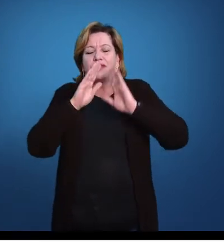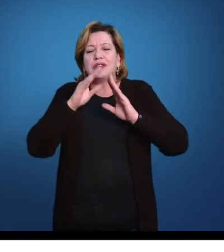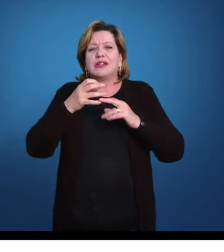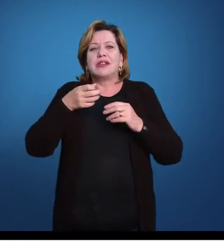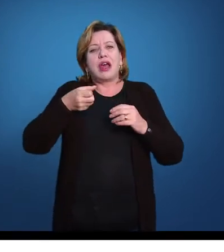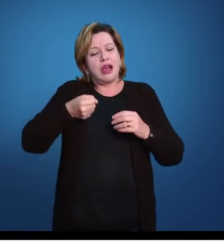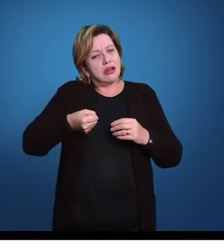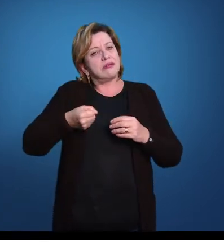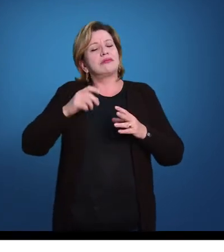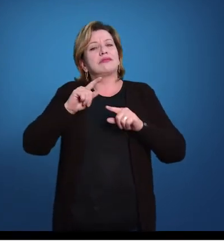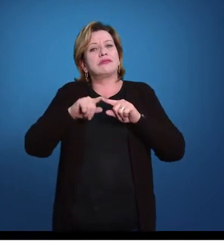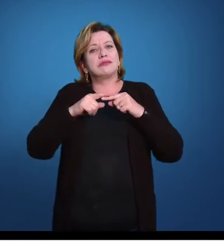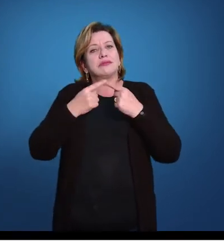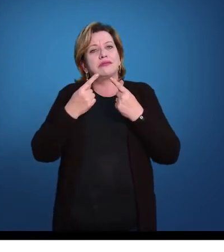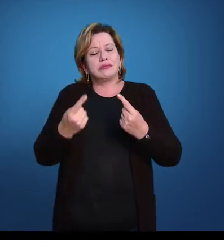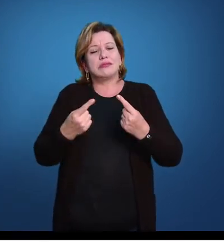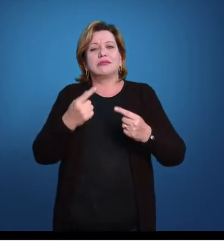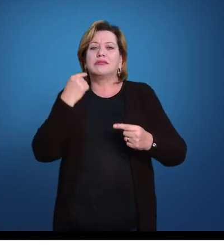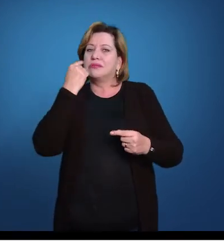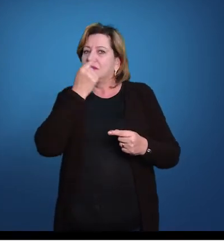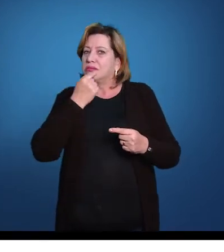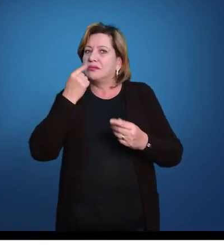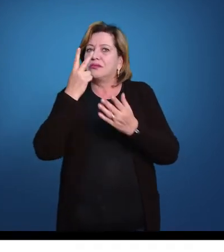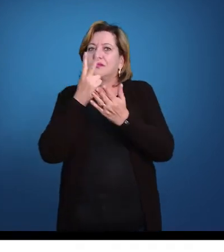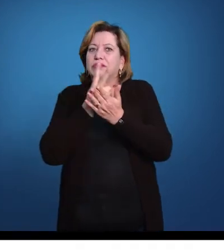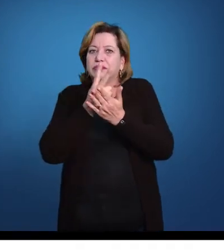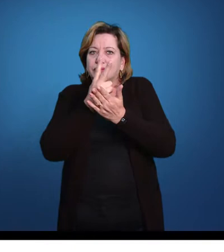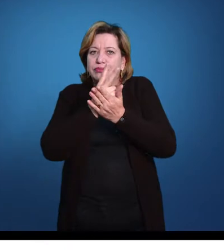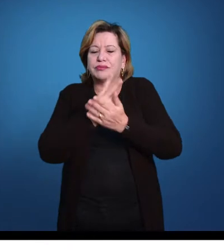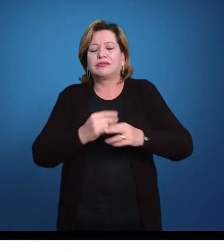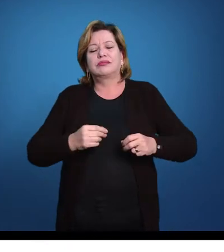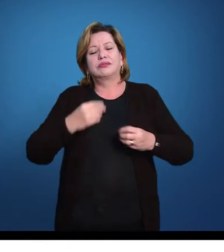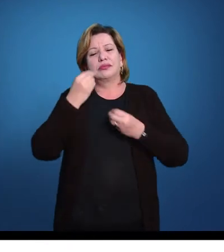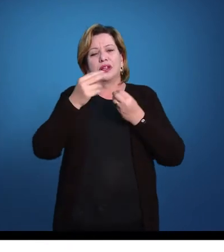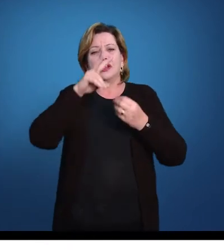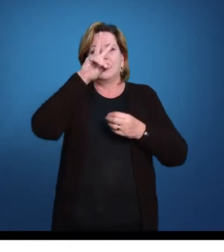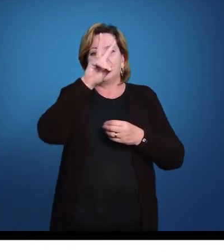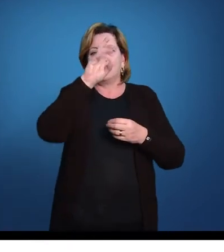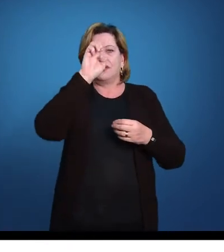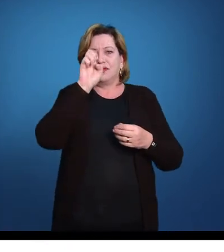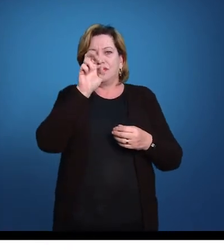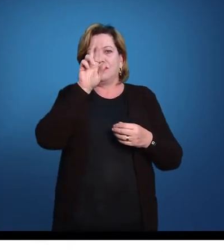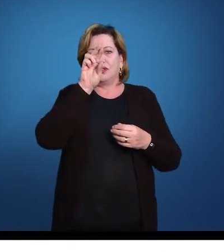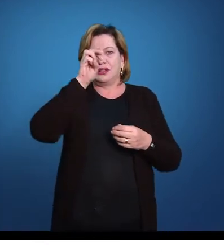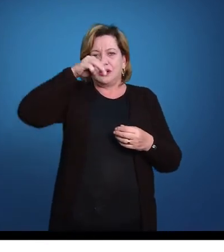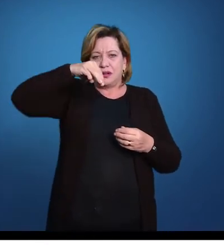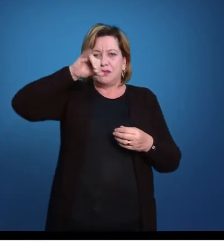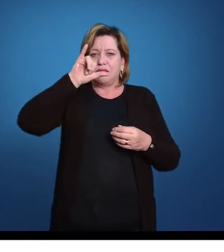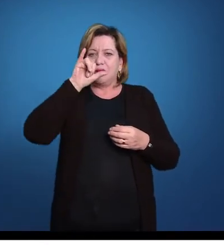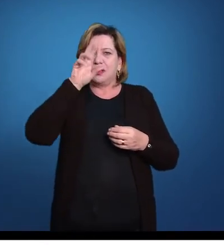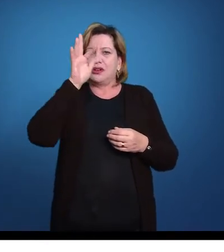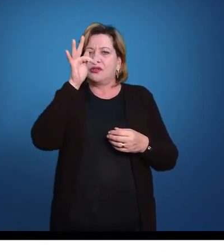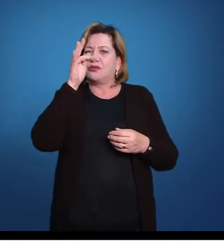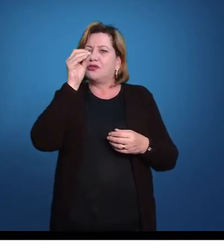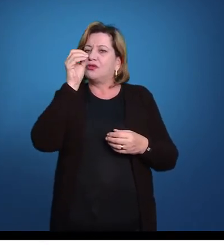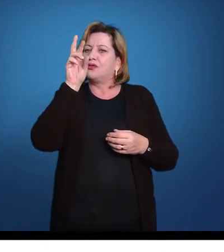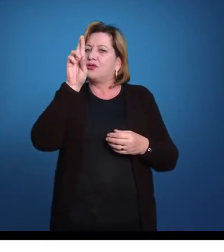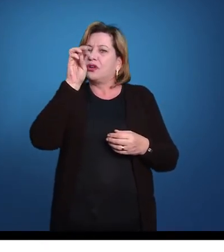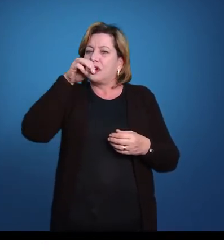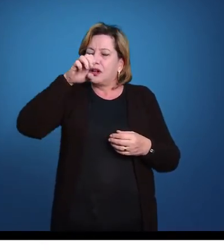mas com a boca sempre presente, um organismo vermiforme bilateral, esse seria o ancestral, o tipo clássico de um